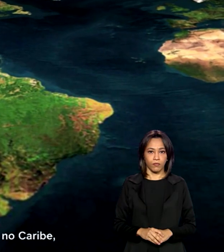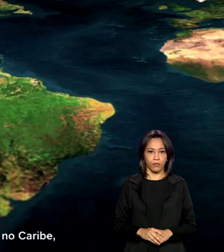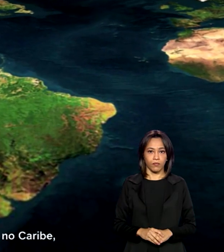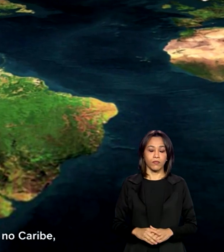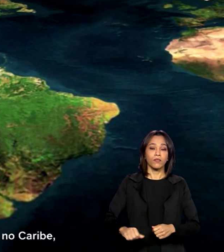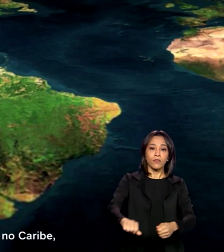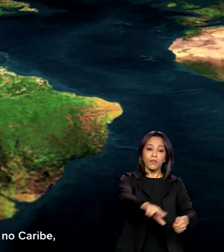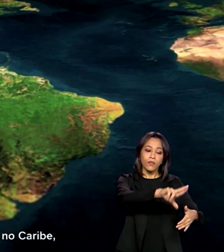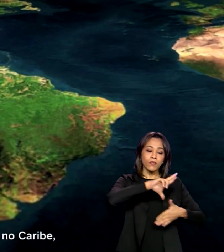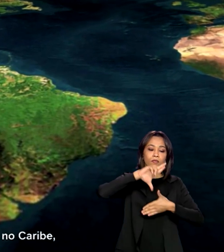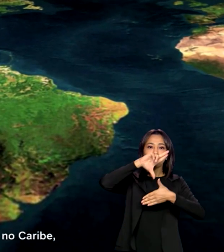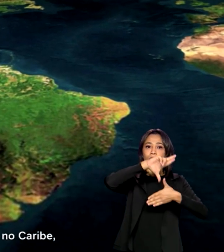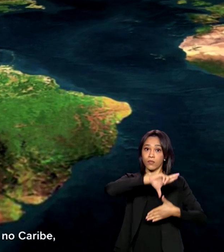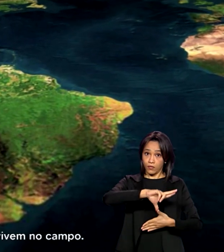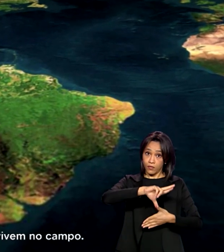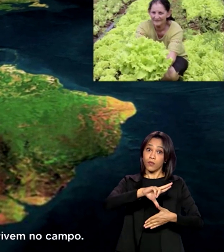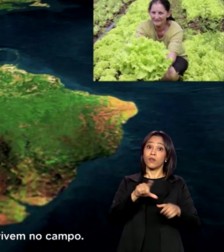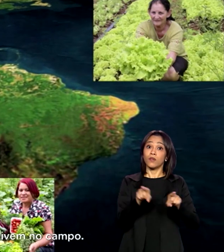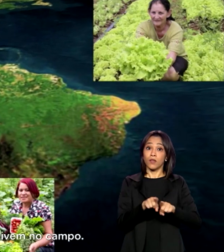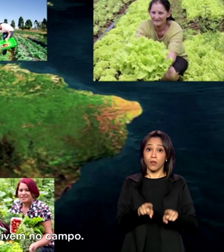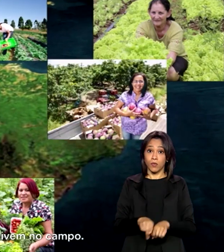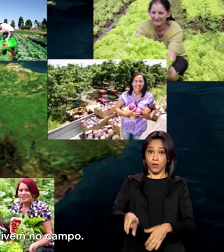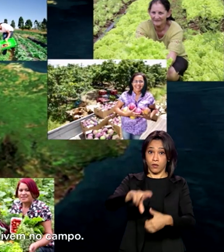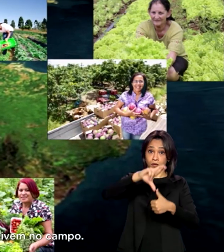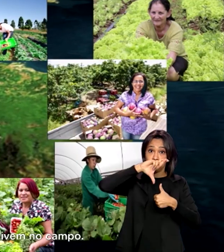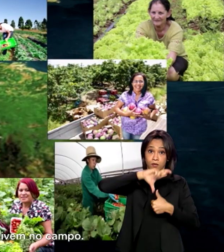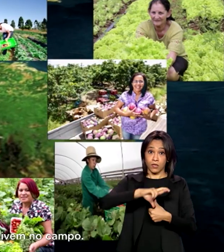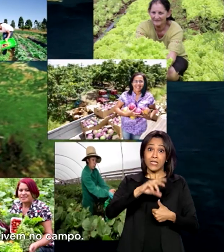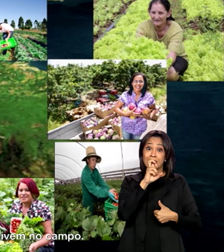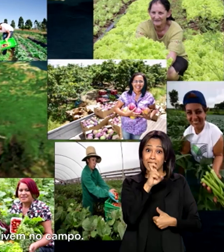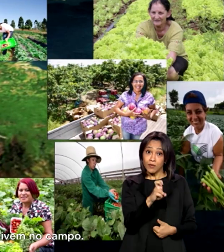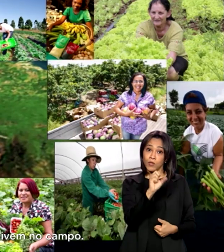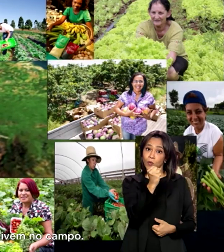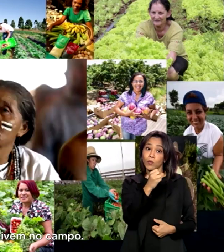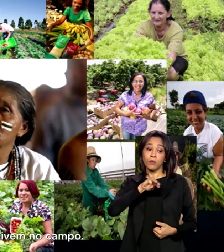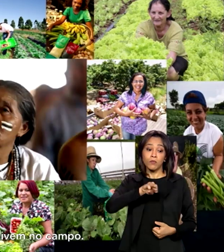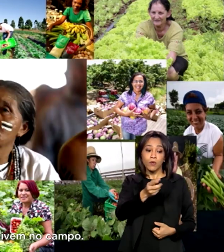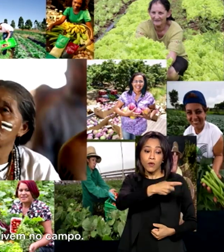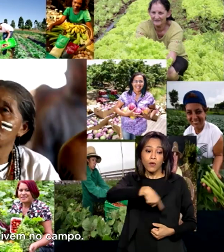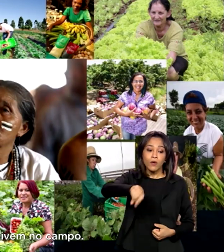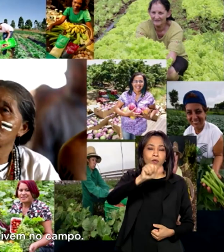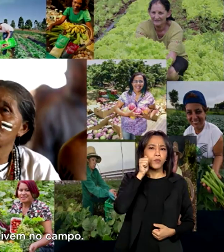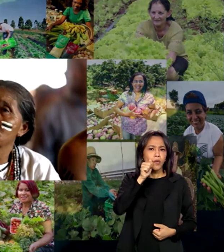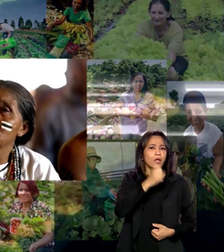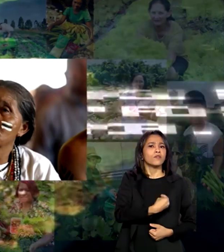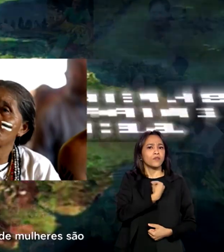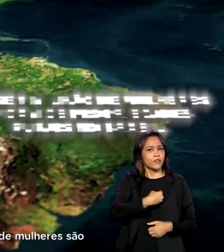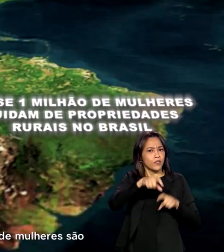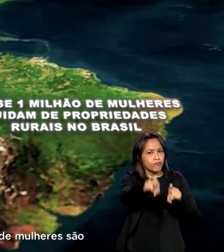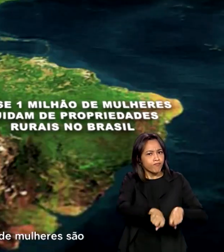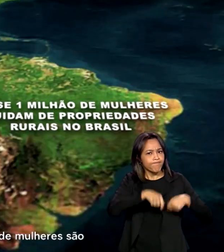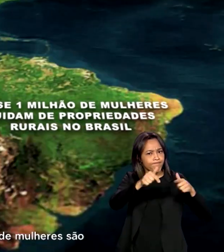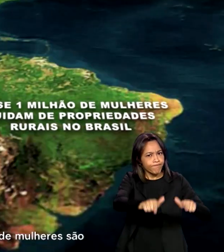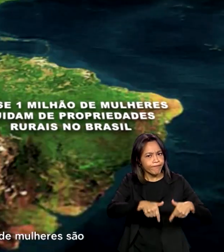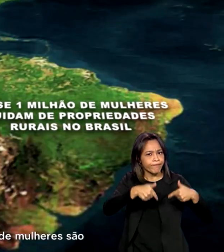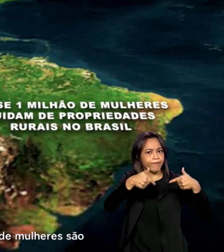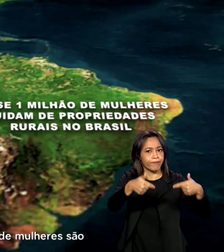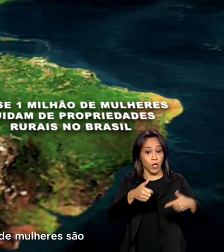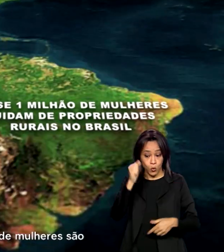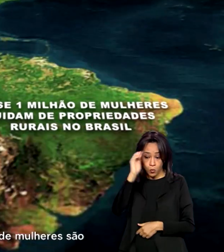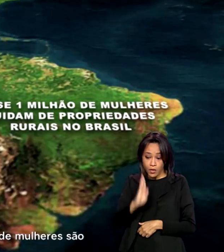Na América Latina e no Caribe, 58 milhões de mulheres vivem no campo. No Brasil,